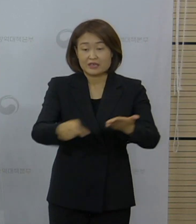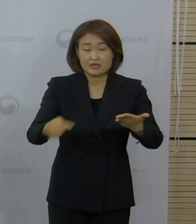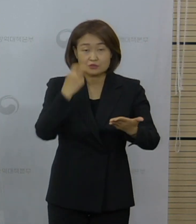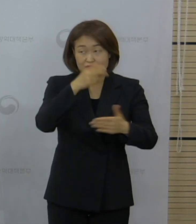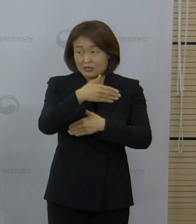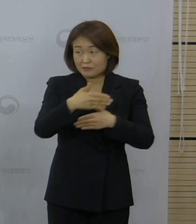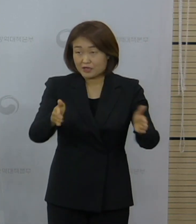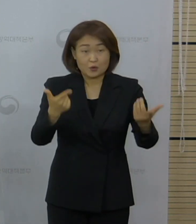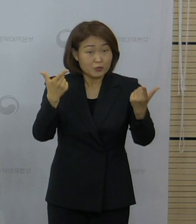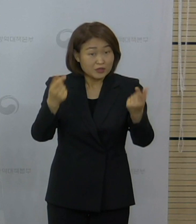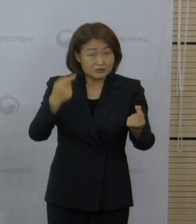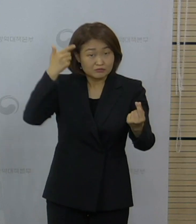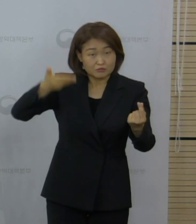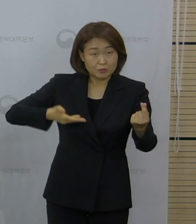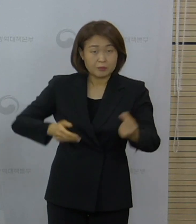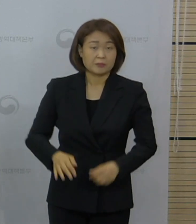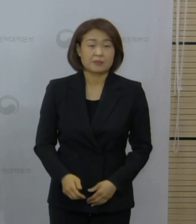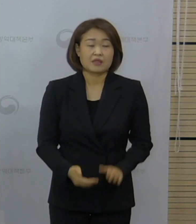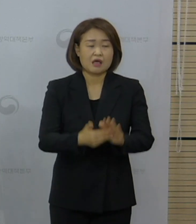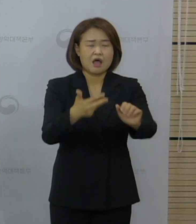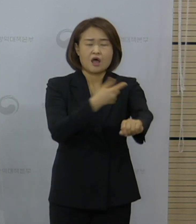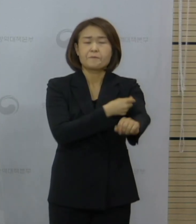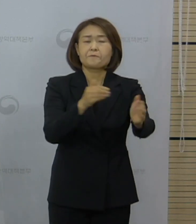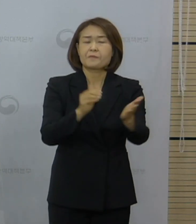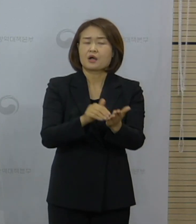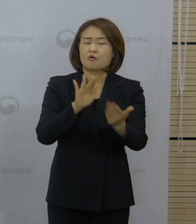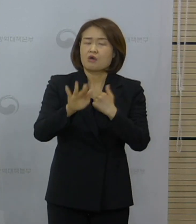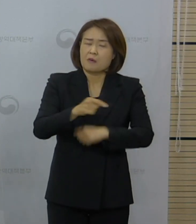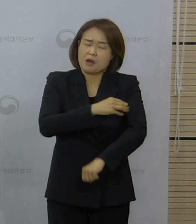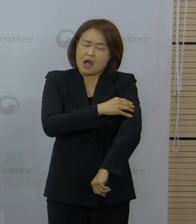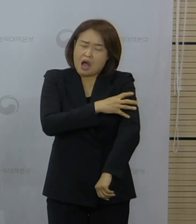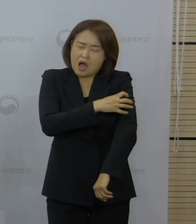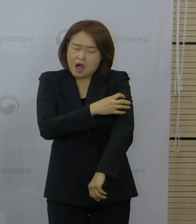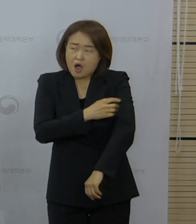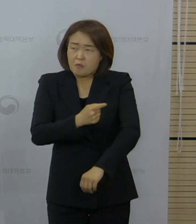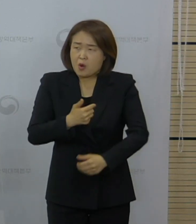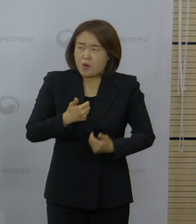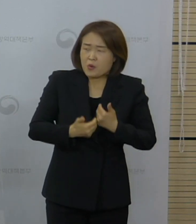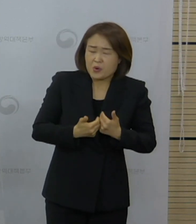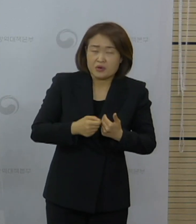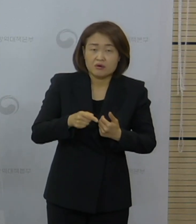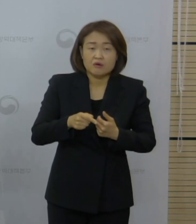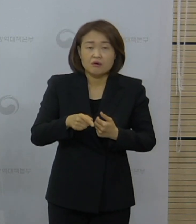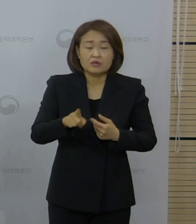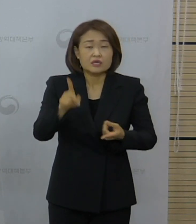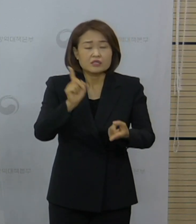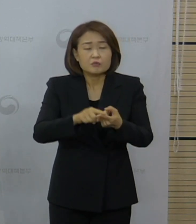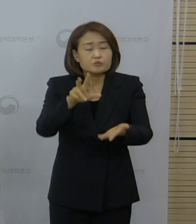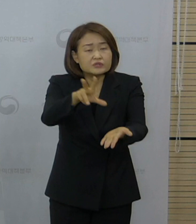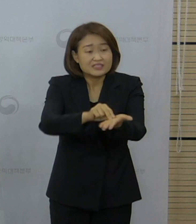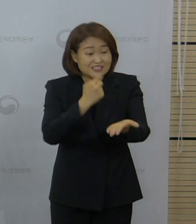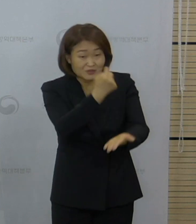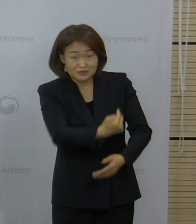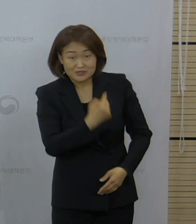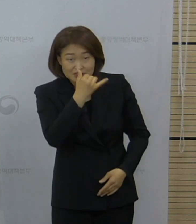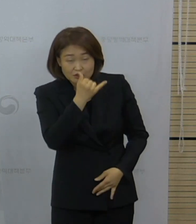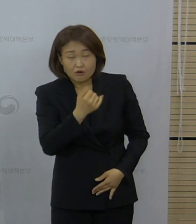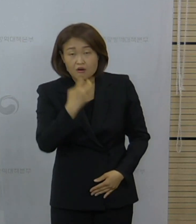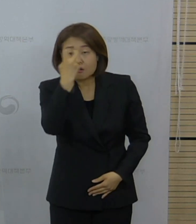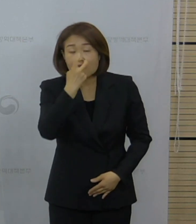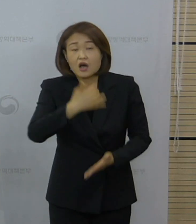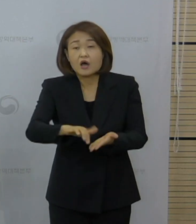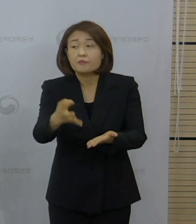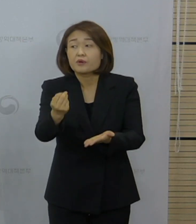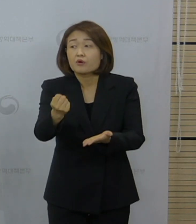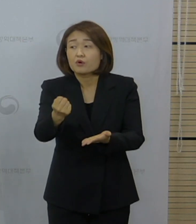주셨습니다. 아나필락시스 의심 사례 가운데 몇 건을 조사 심의했고 또 몇 건이 현재까지 인과성이 인정이